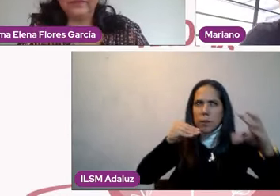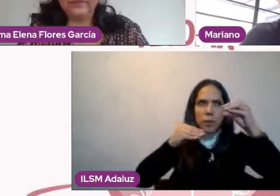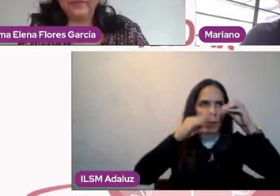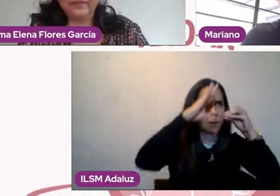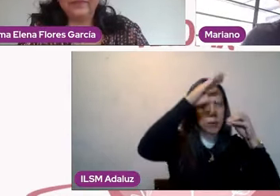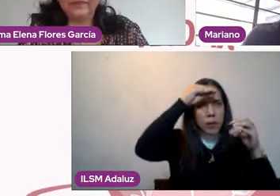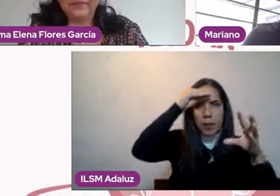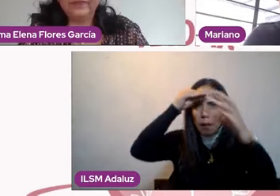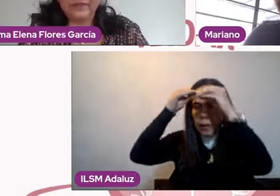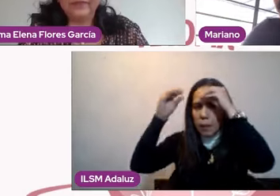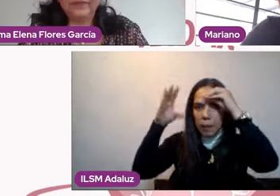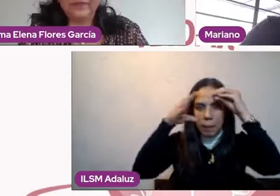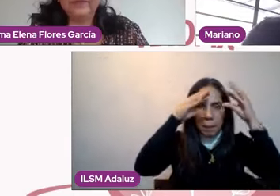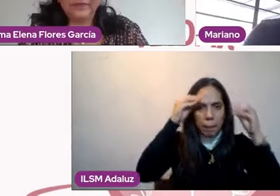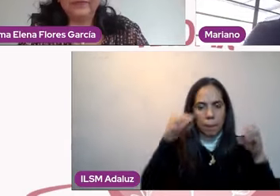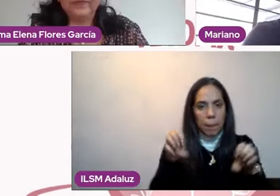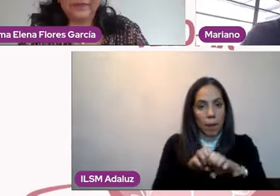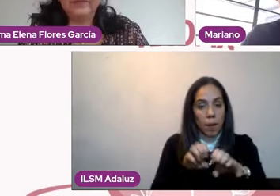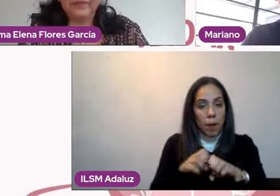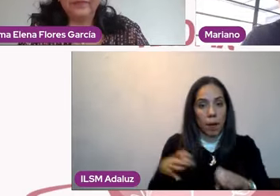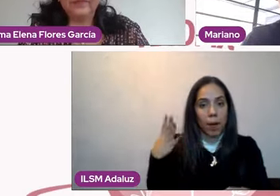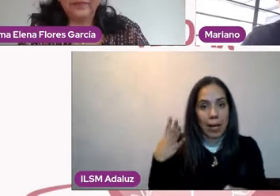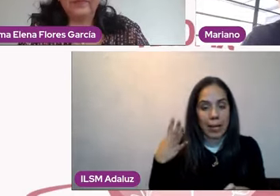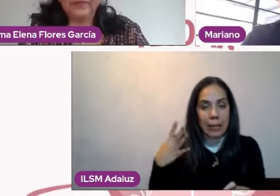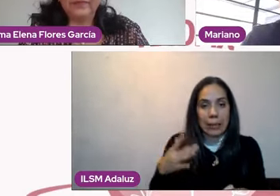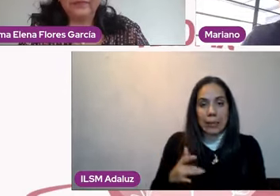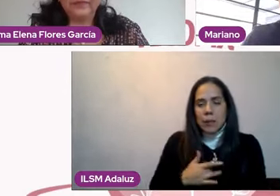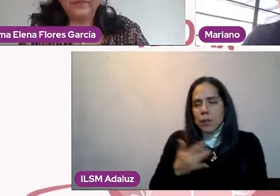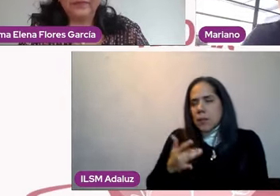visto en otros temas aquí, ¿no? Toda la parte emocional,